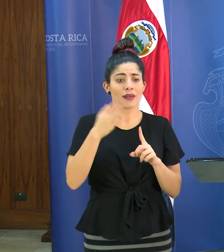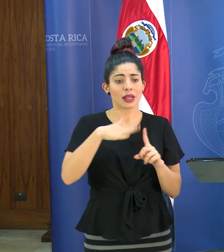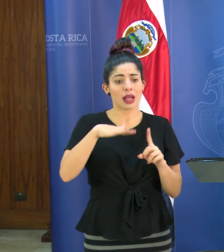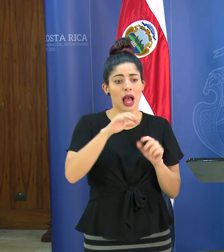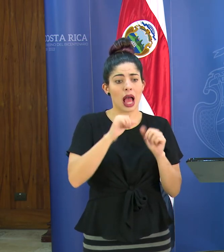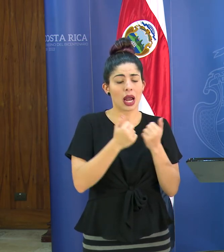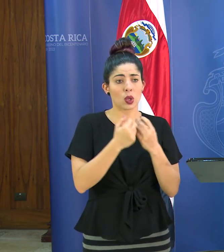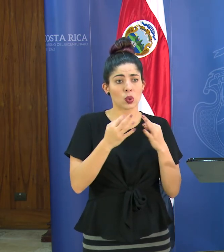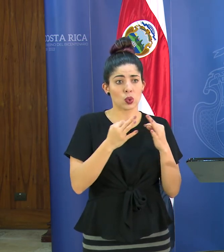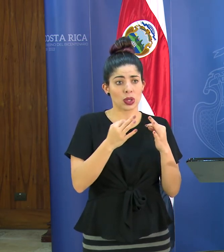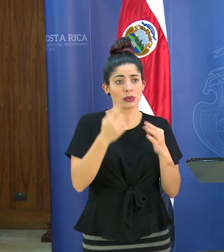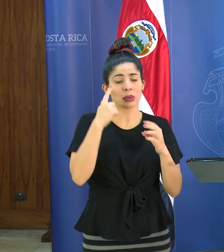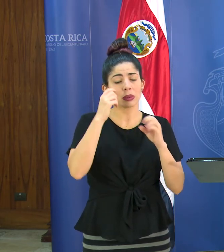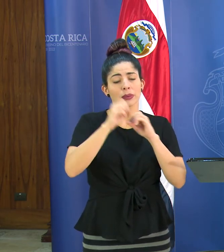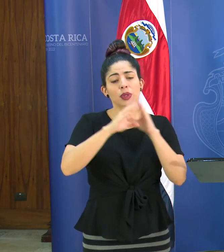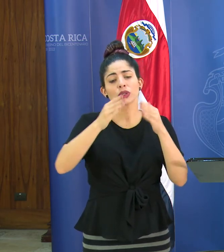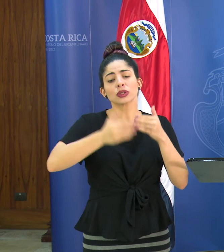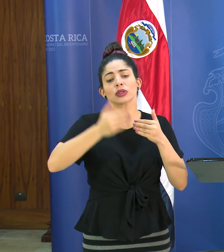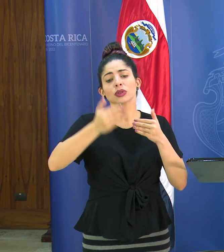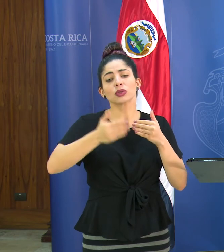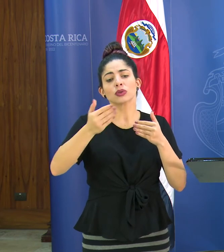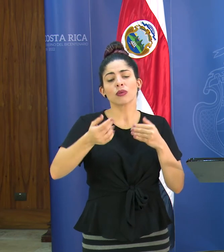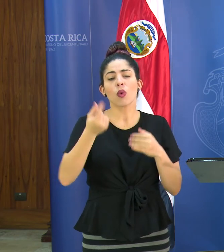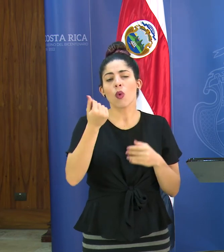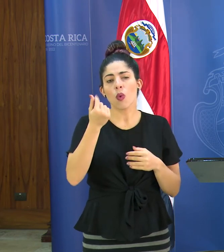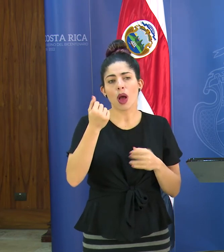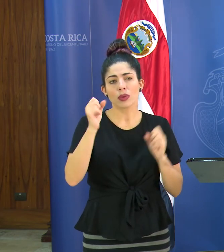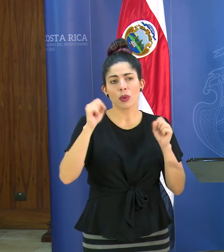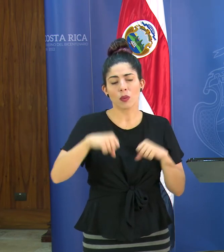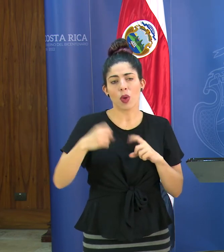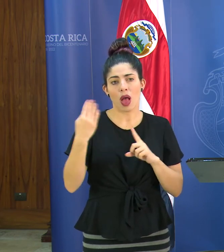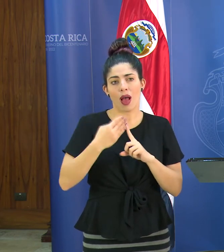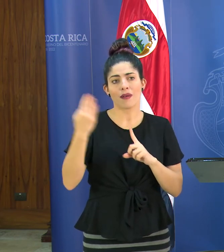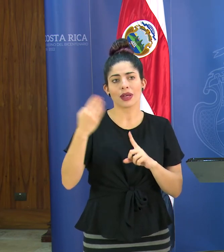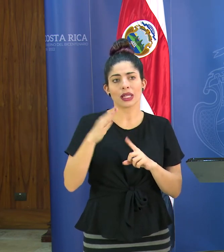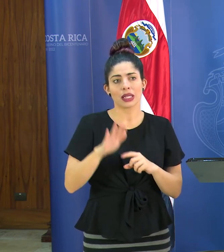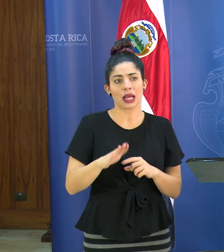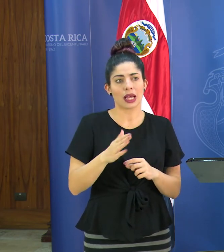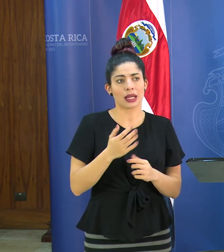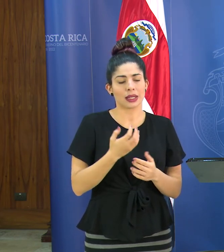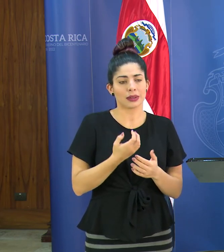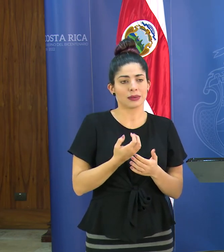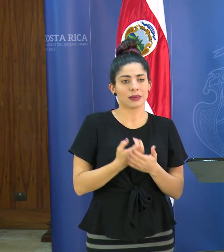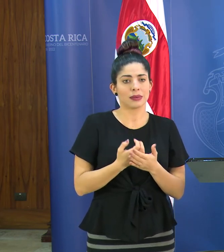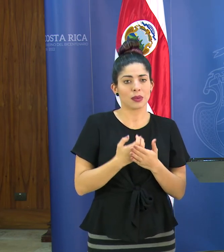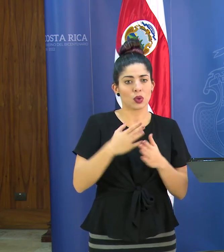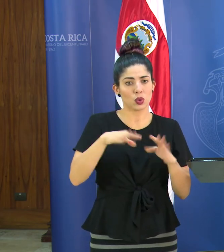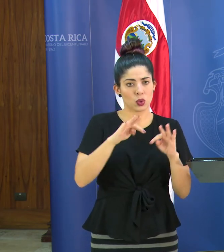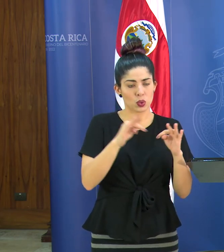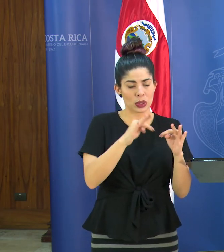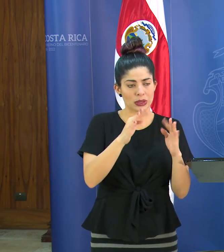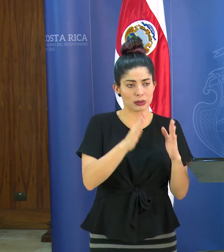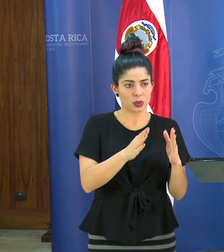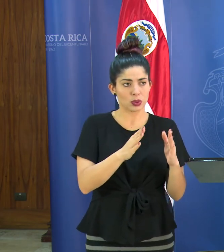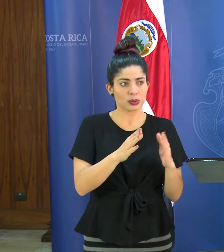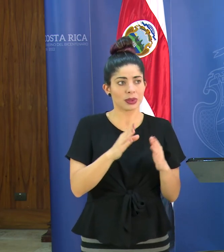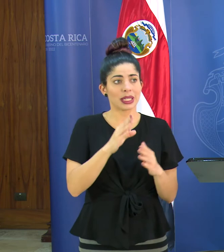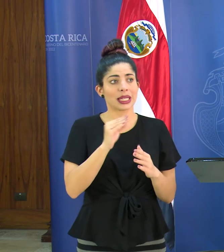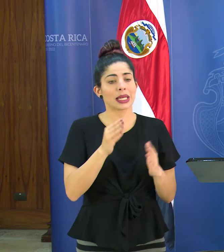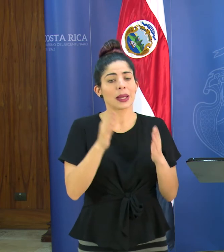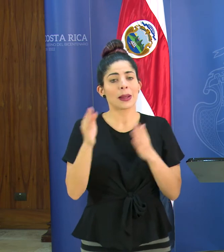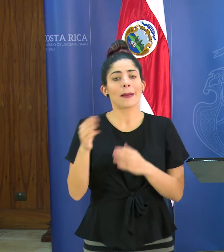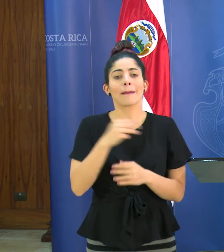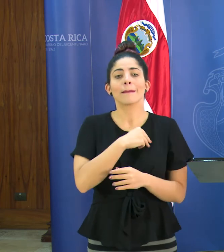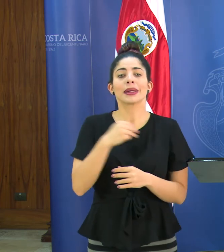y si hay alguna proyección de cuánto podría afectar al ejercicio del sector de turismo y al